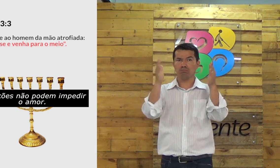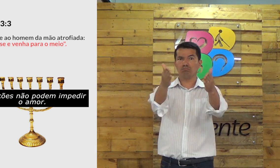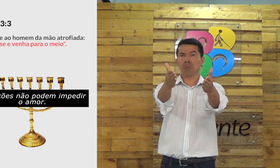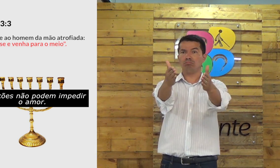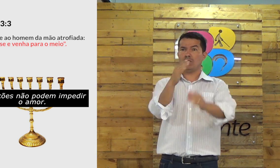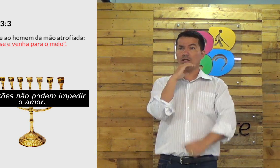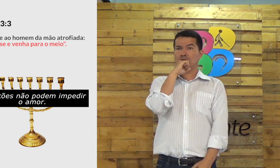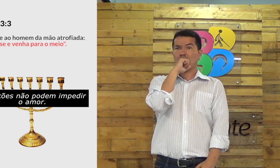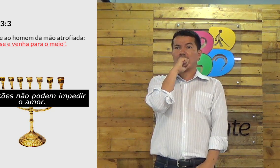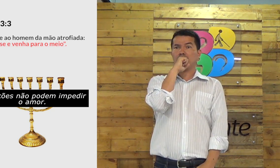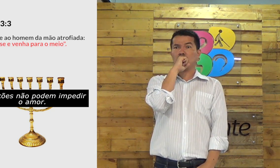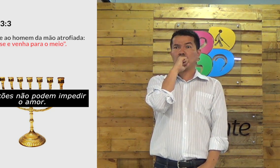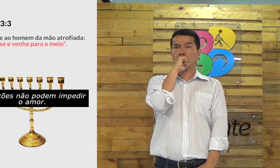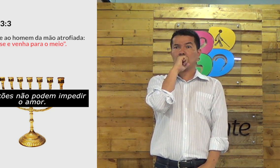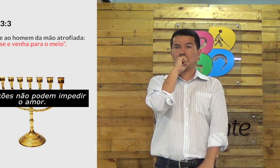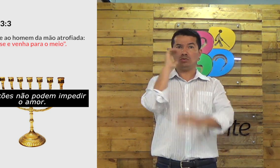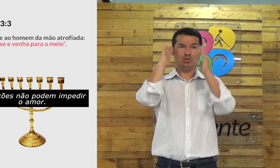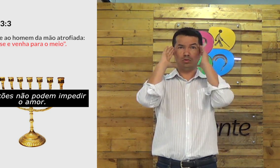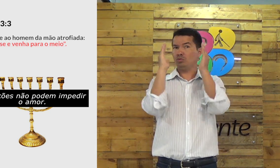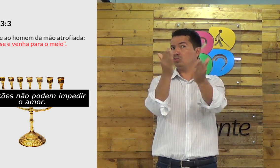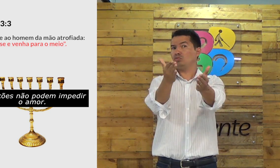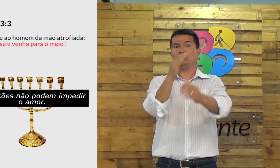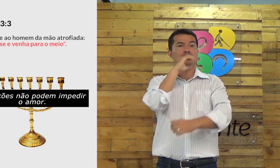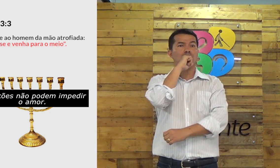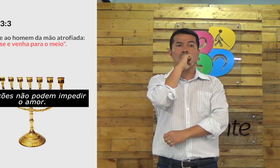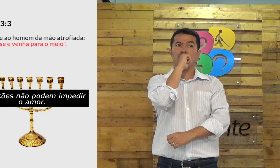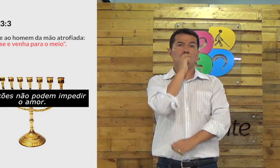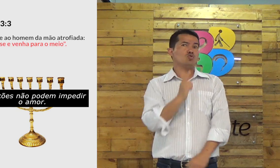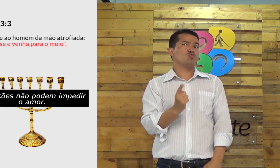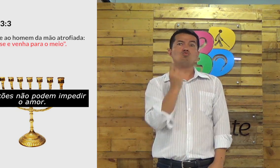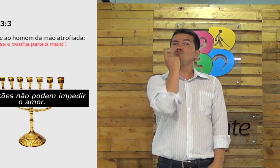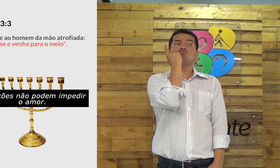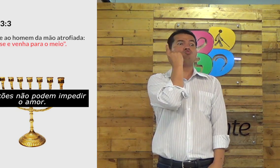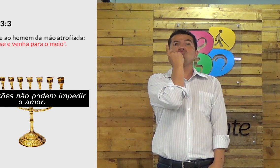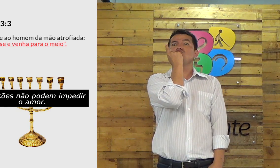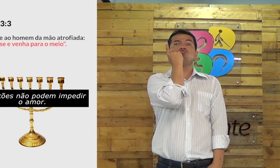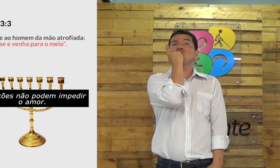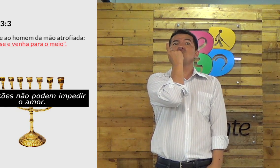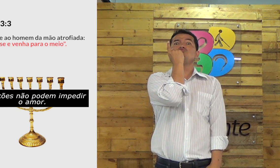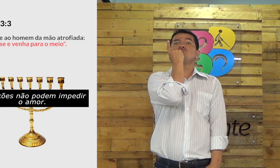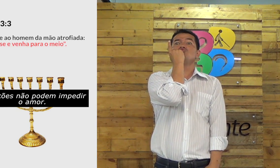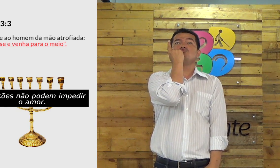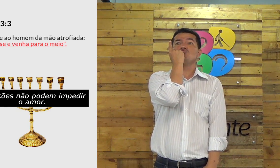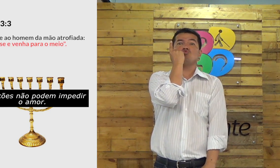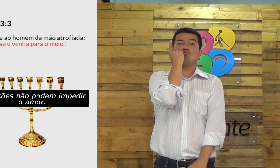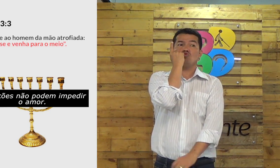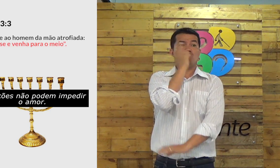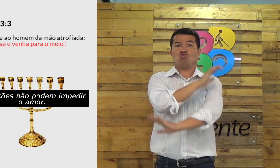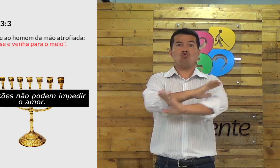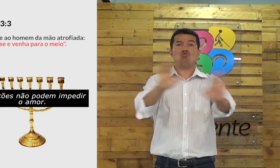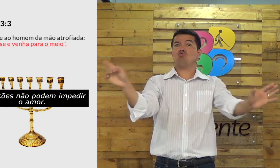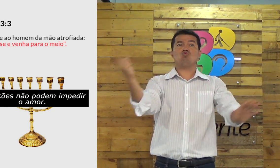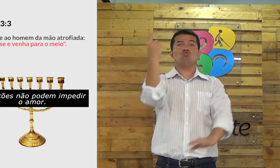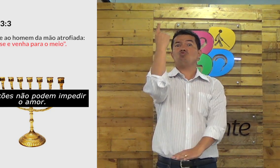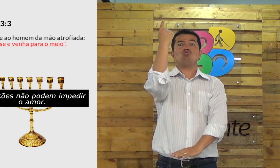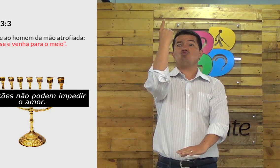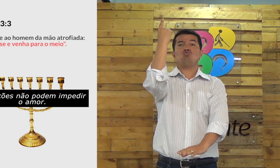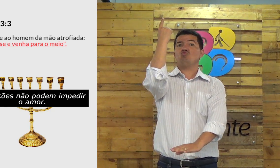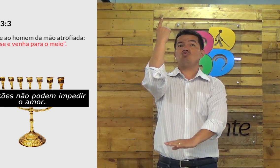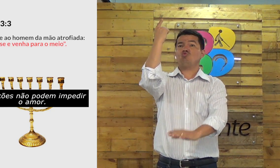pessoas que tem sabe descansam no sábado porque acreditam que o sábado é meio que um dia descanso um dia